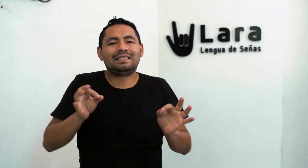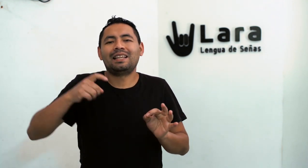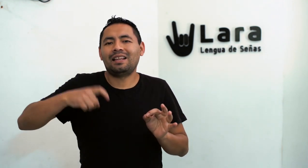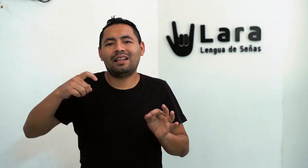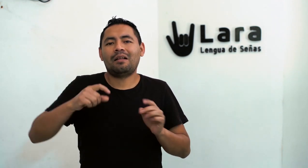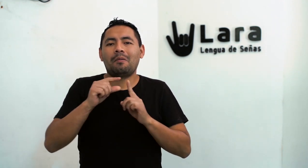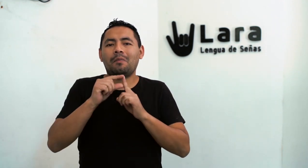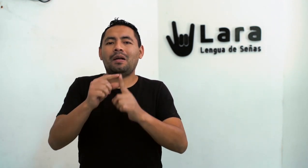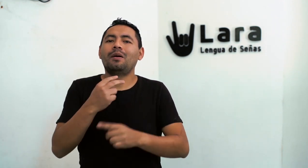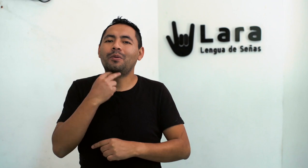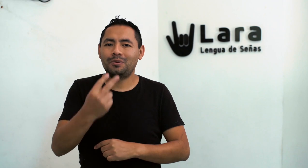usar la voz